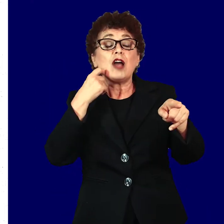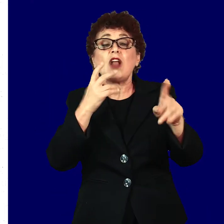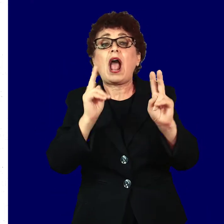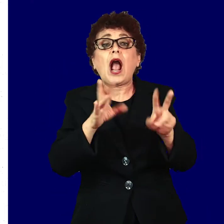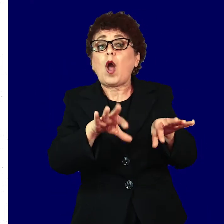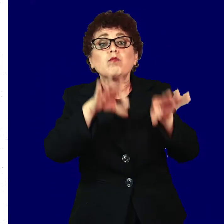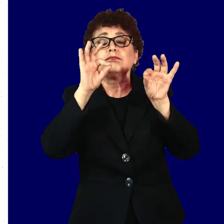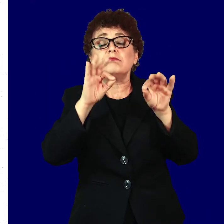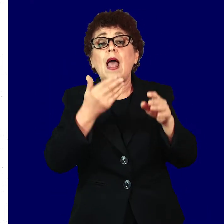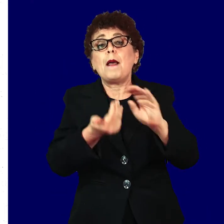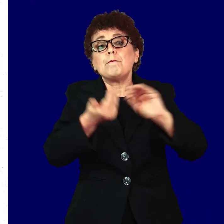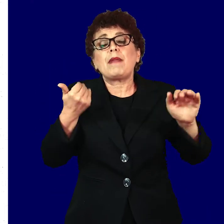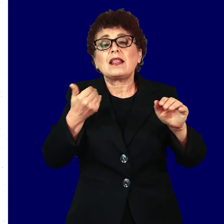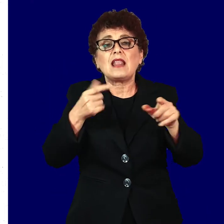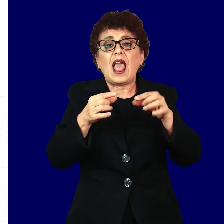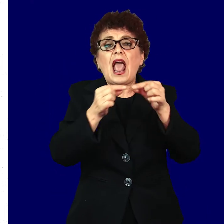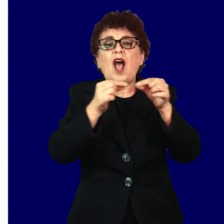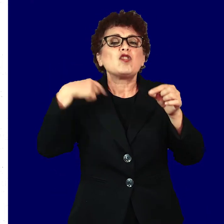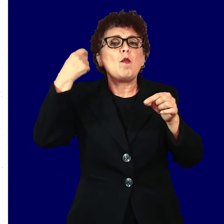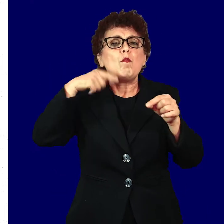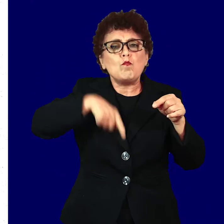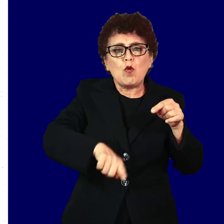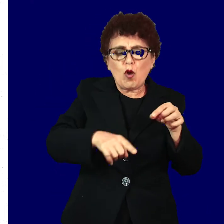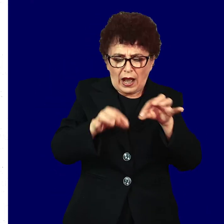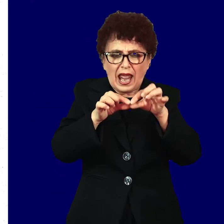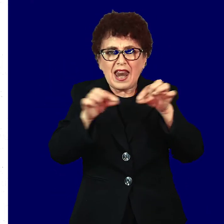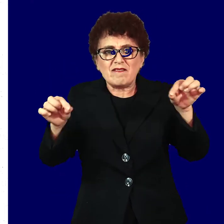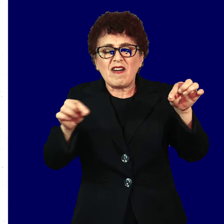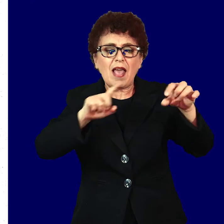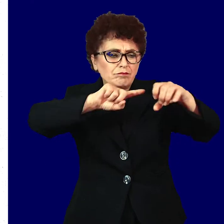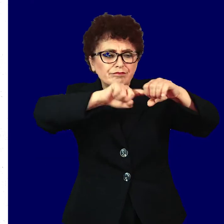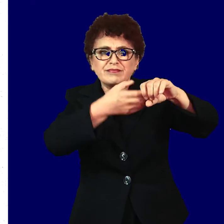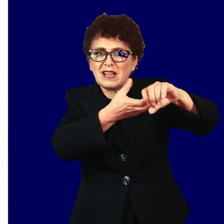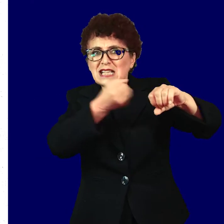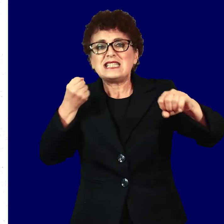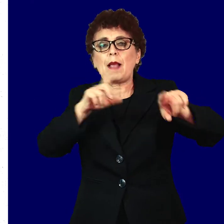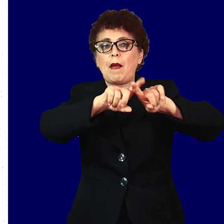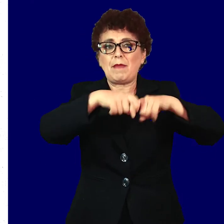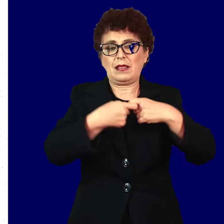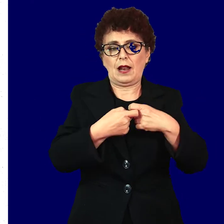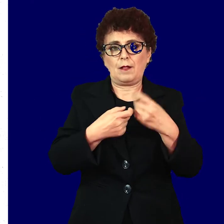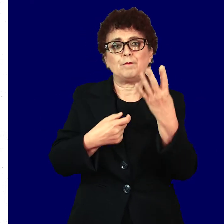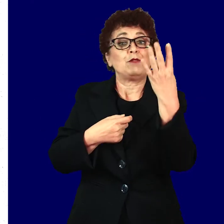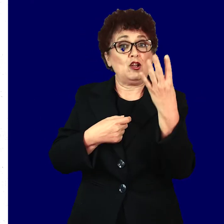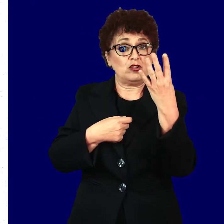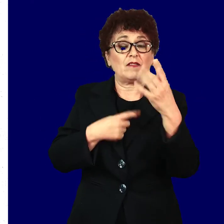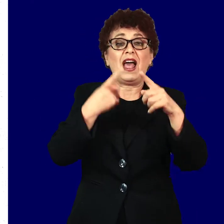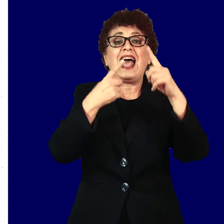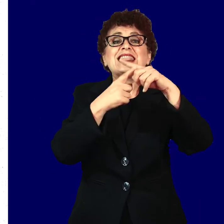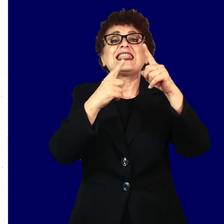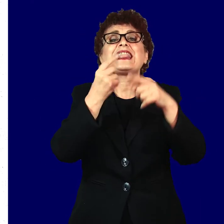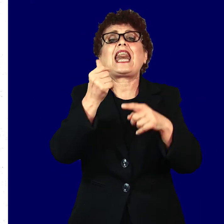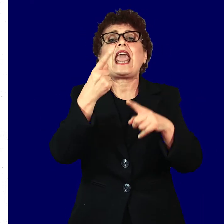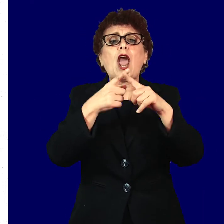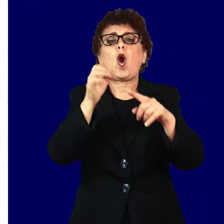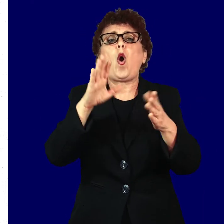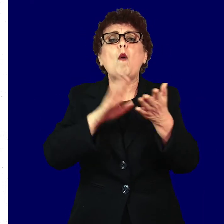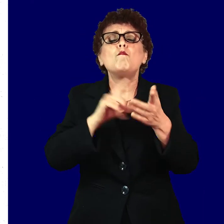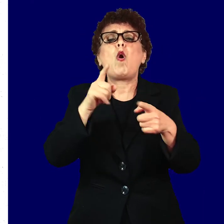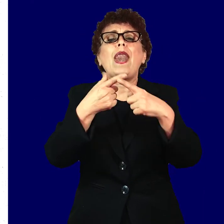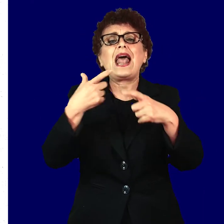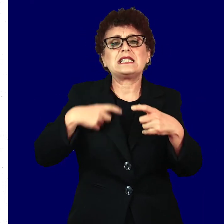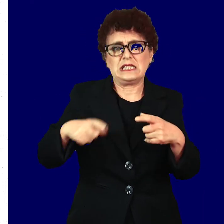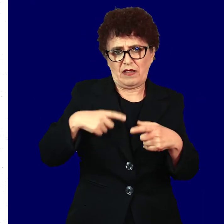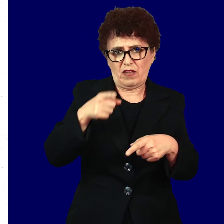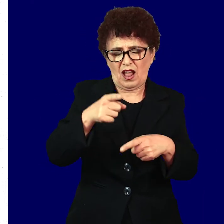преко анален, уретрален бриз. Четврто. Трихомонас Симптоми и важни